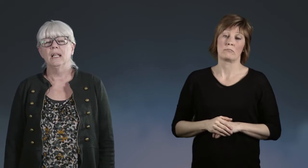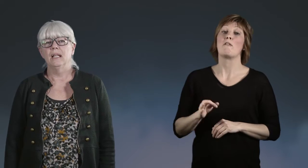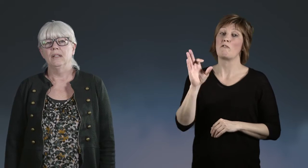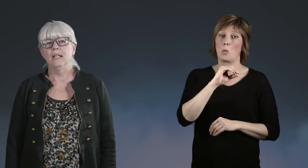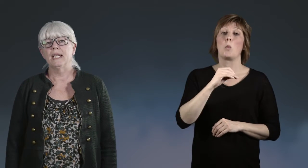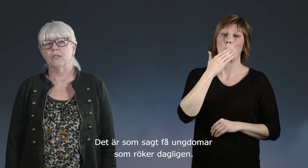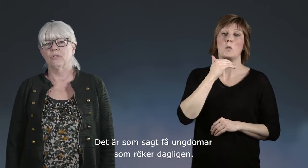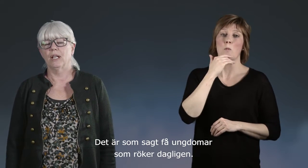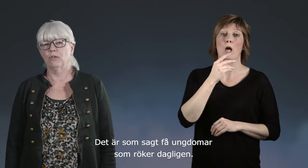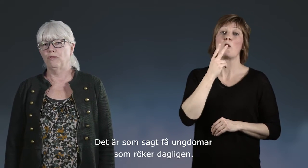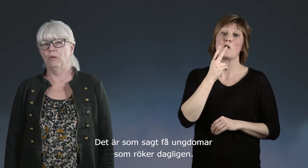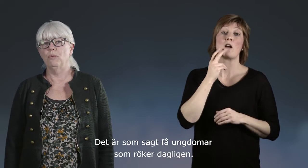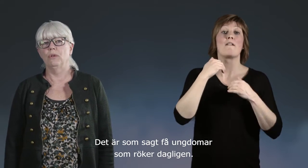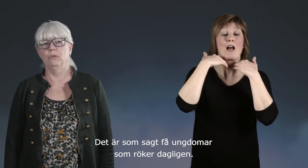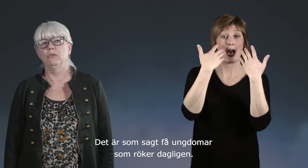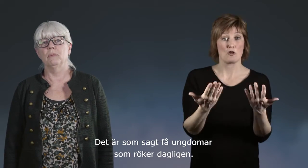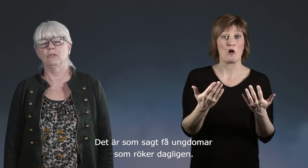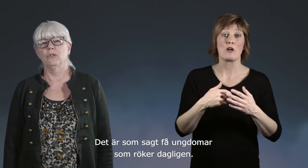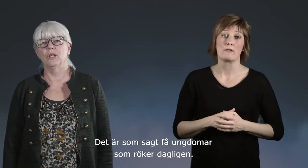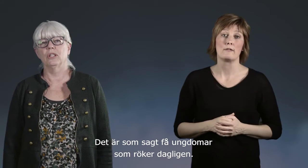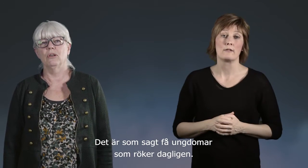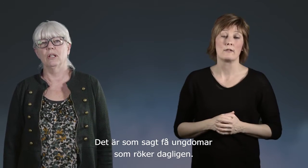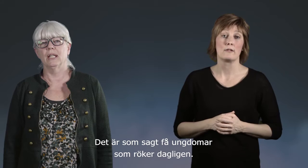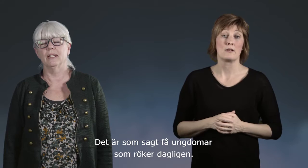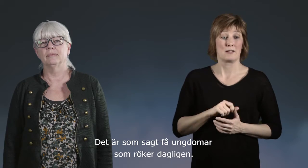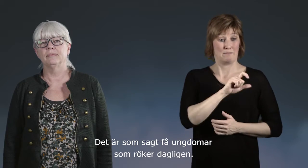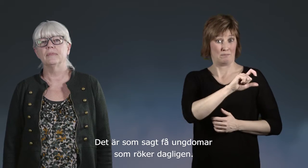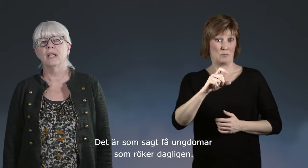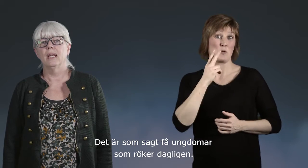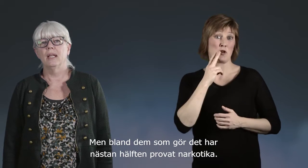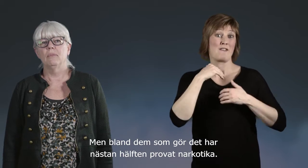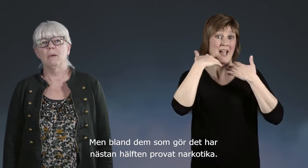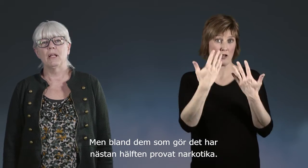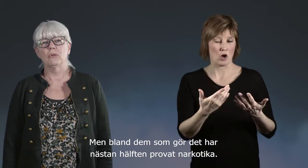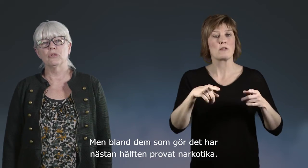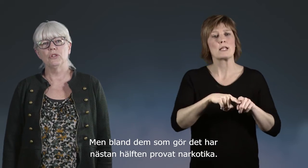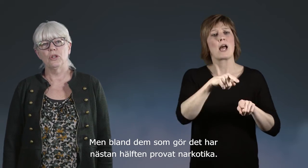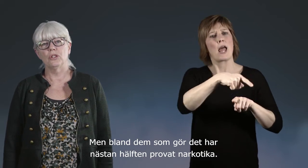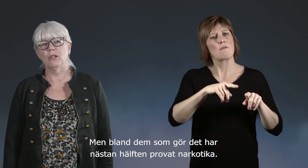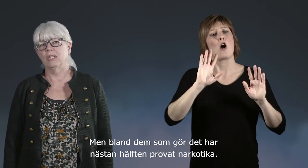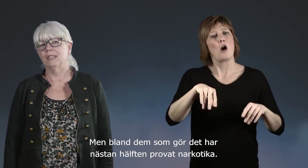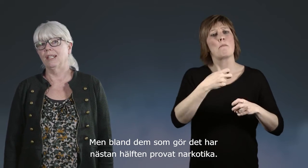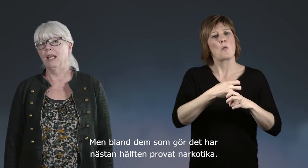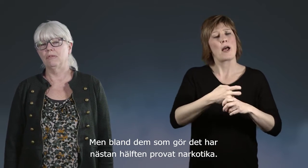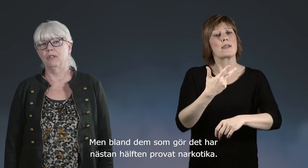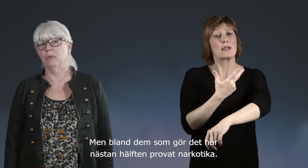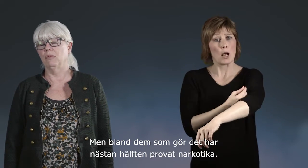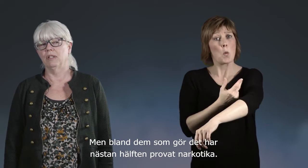Det är som sagt få ungdomar som röker dagligen. Men bland de som gör det har nästan hälften provat